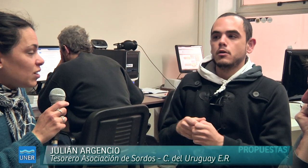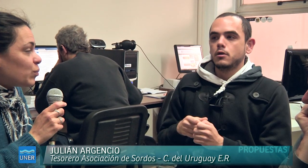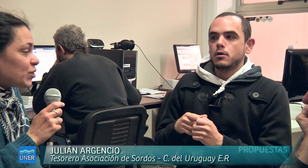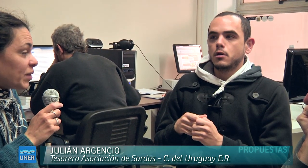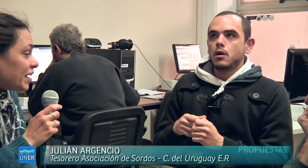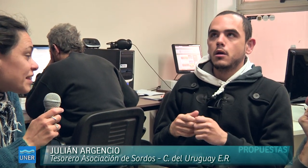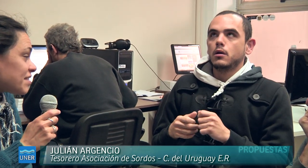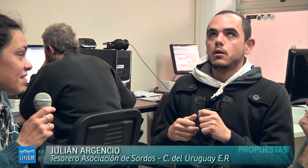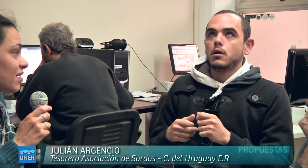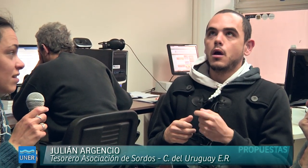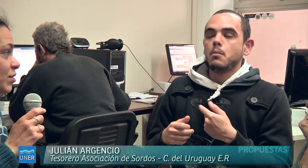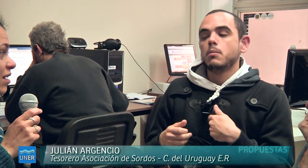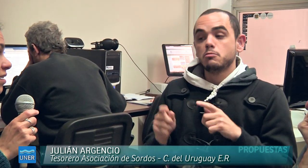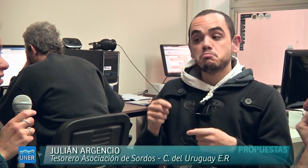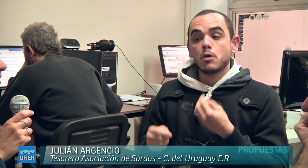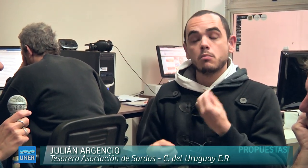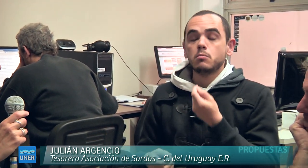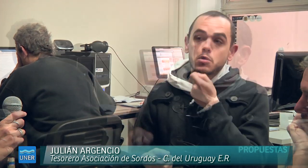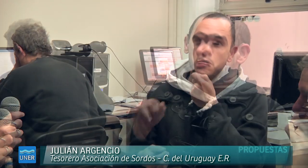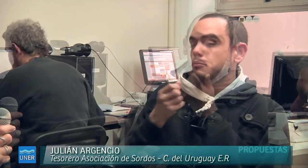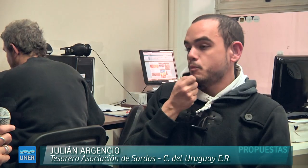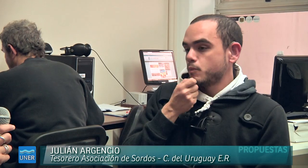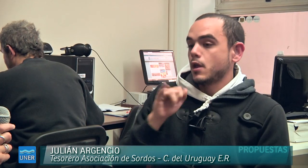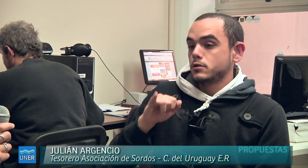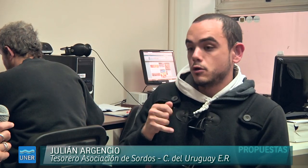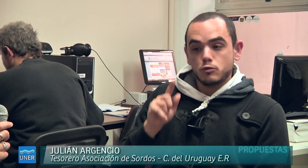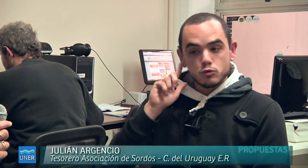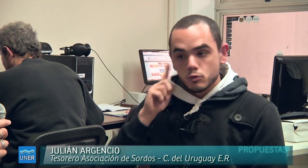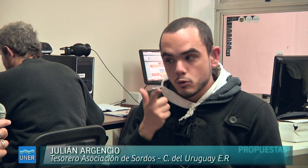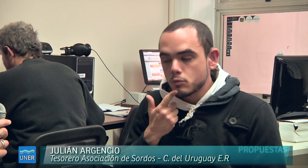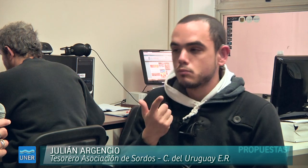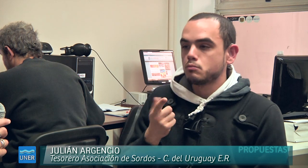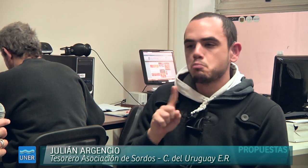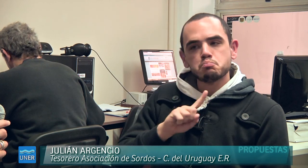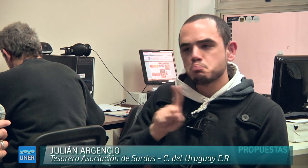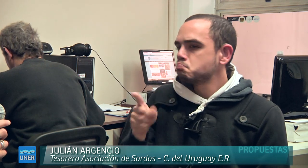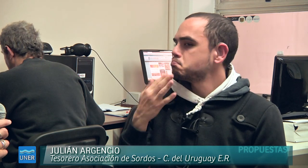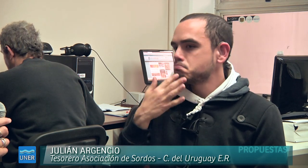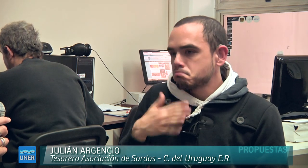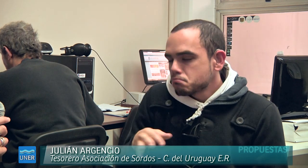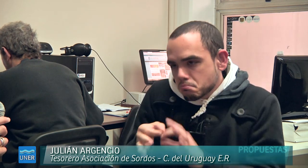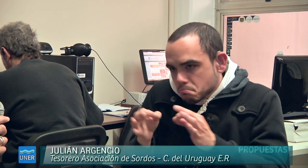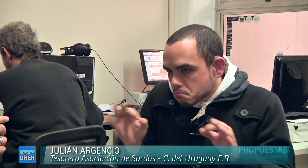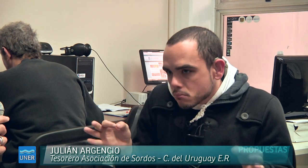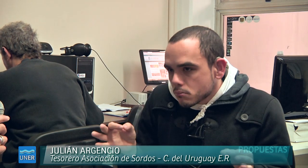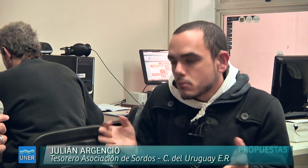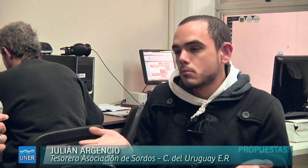es un poquito más grande, decía el tema de la interpretación. Por ejemplo, si yo soy sordo y que no entiendo el